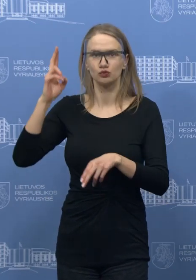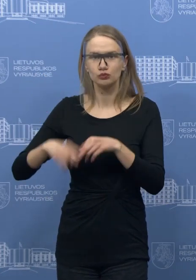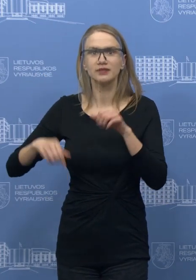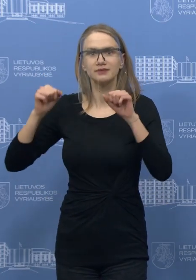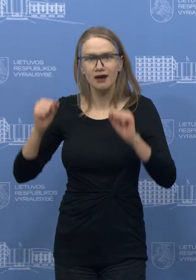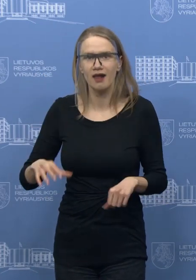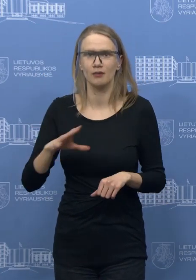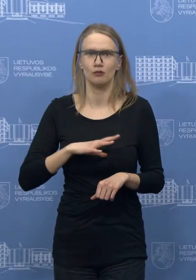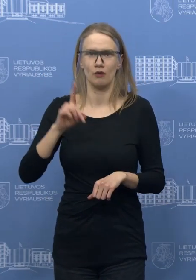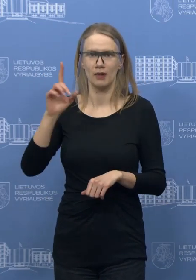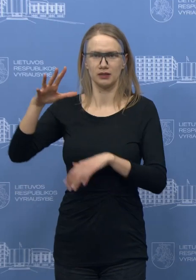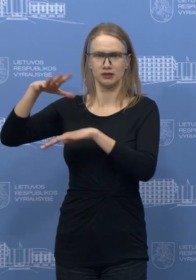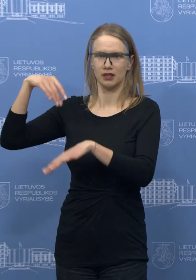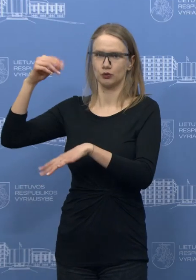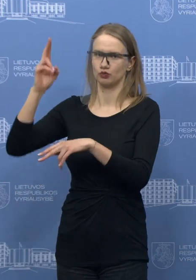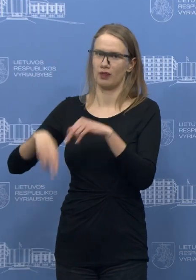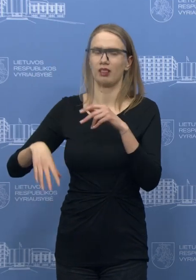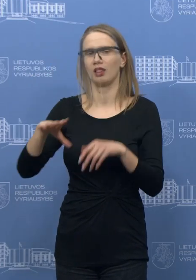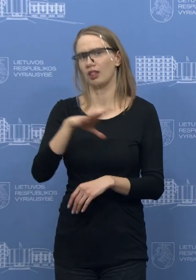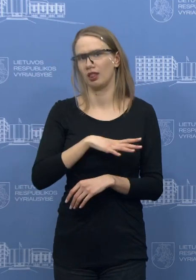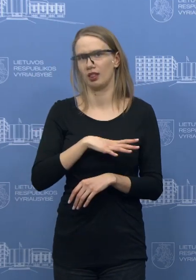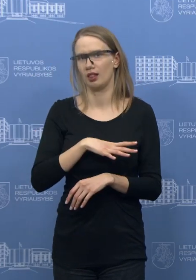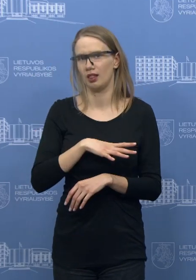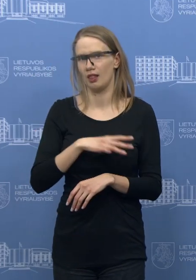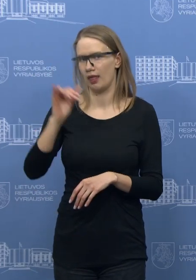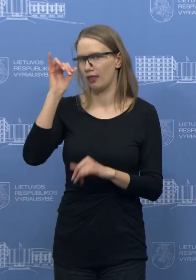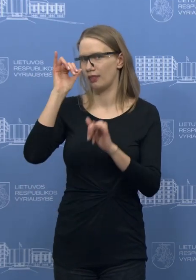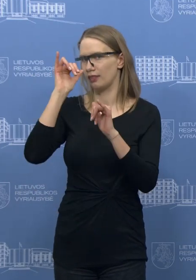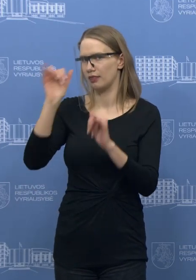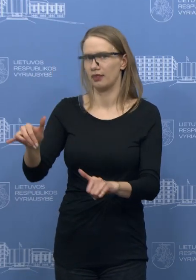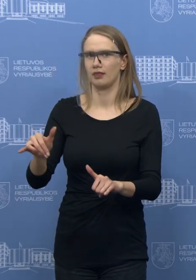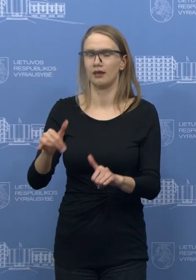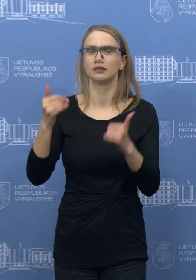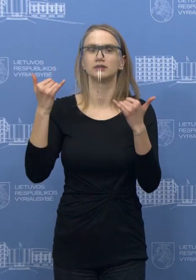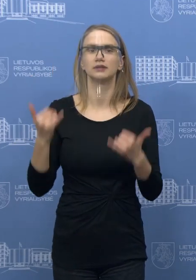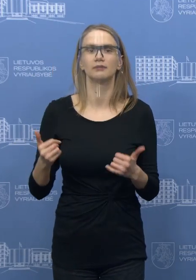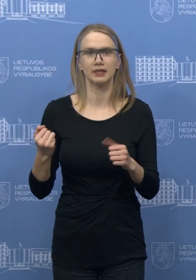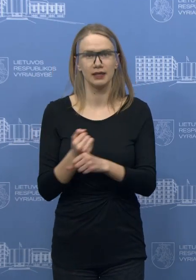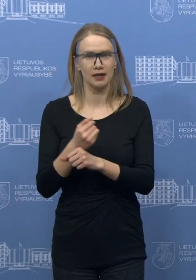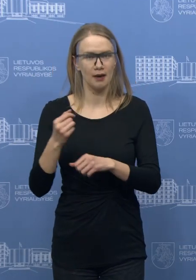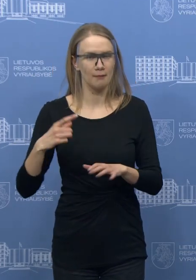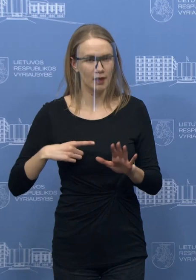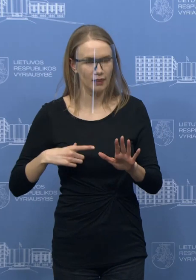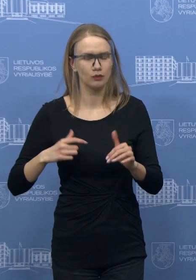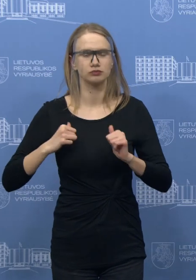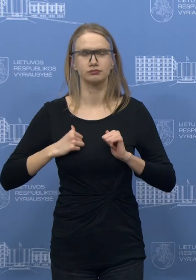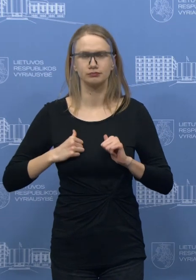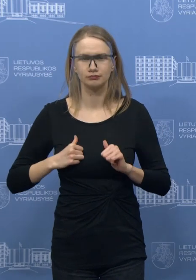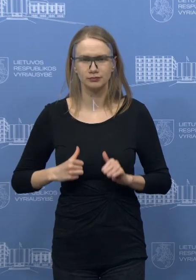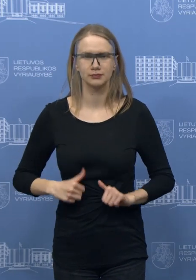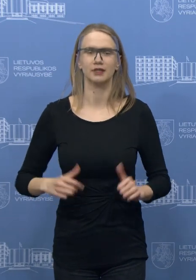ir tą padaryti ramiai. Jeigu kažkas, tai sakykime, dar yra teisytina arba norima